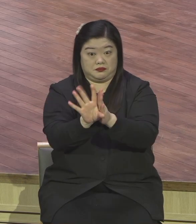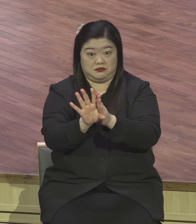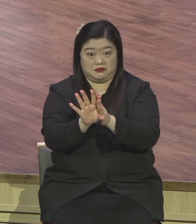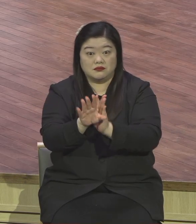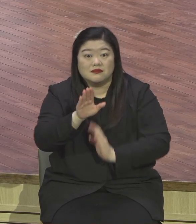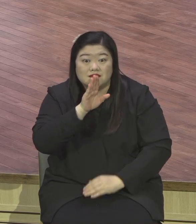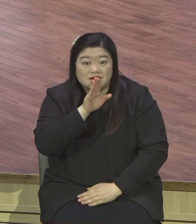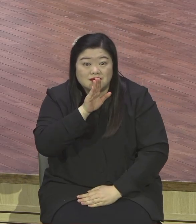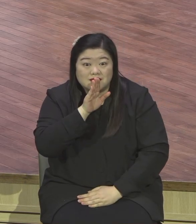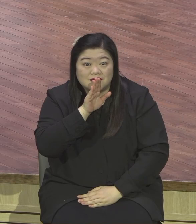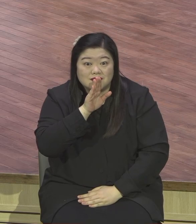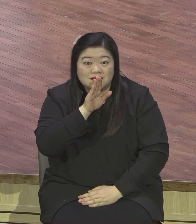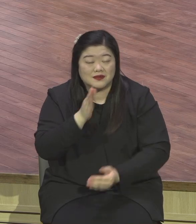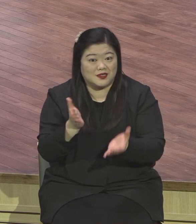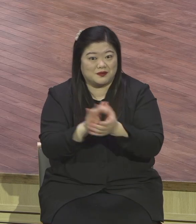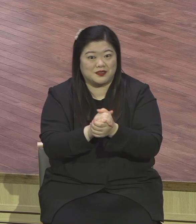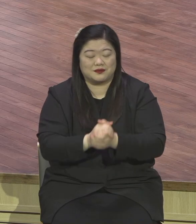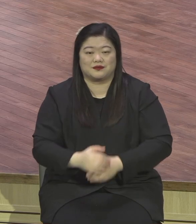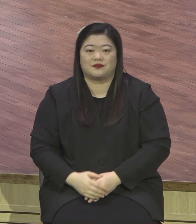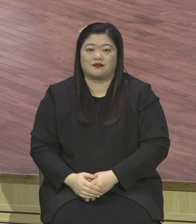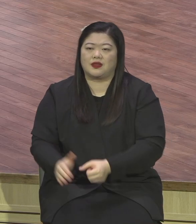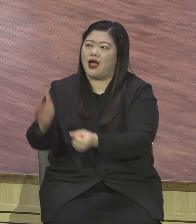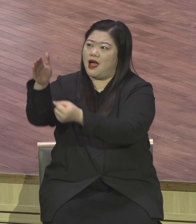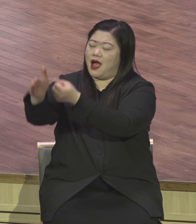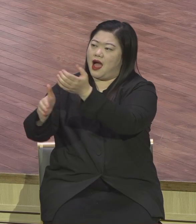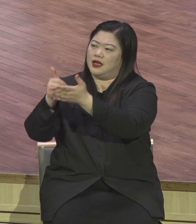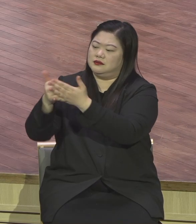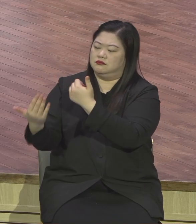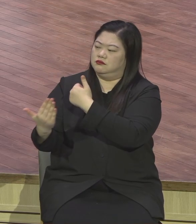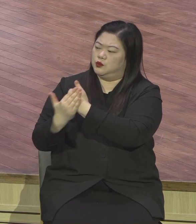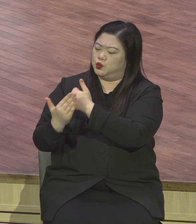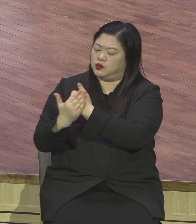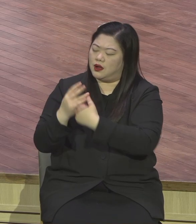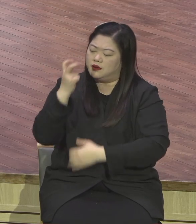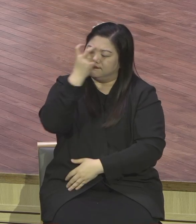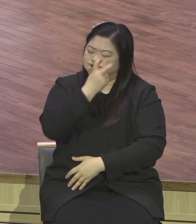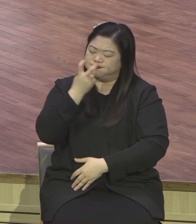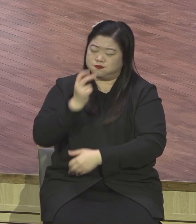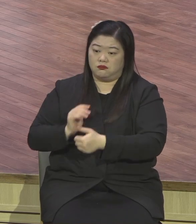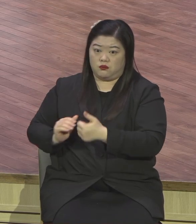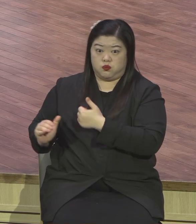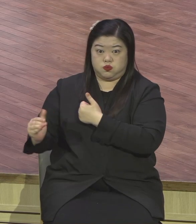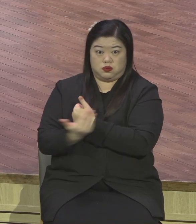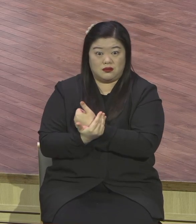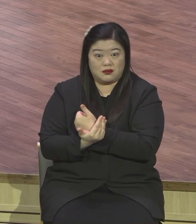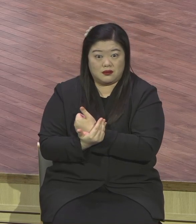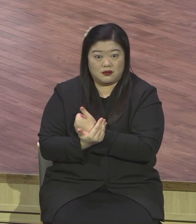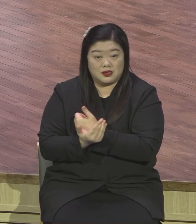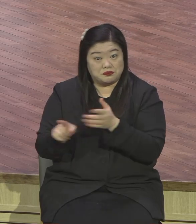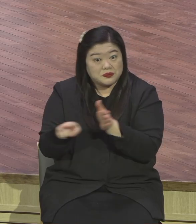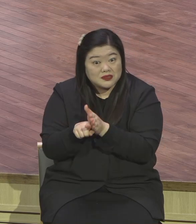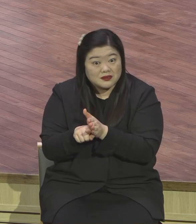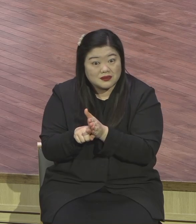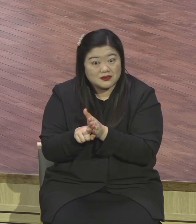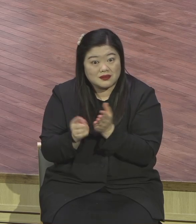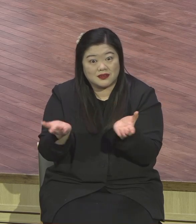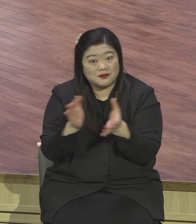하나님을 믿는 자 하나님의 보호를 받는 자 아멘이죠. 성도 여러분 하나님이